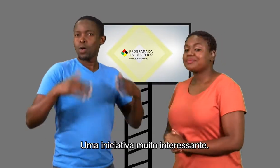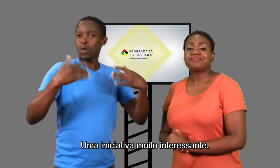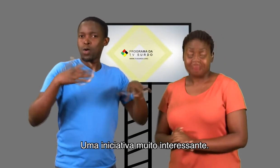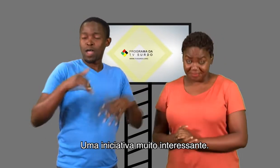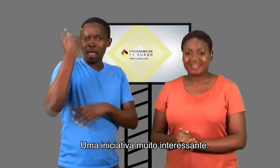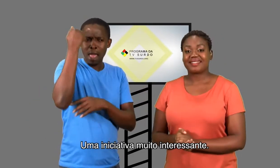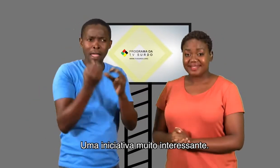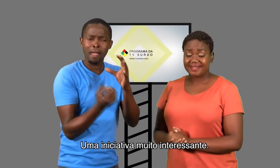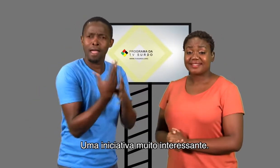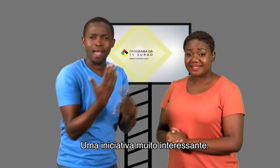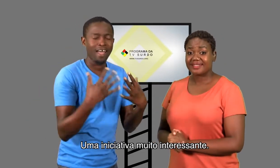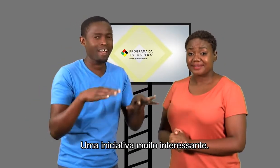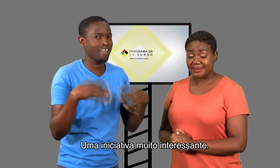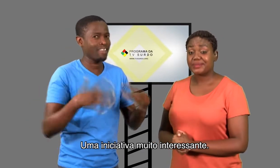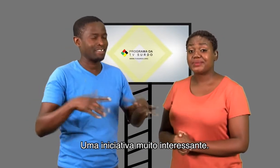Uma iniciativa muito interessante.